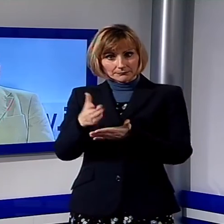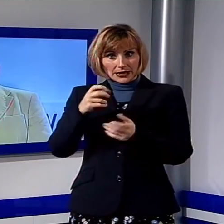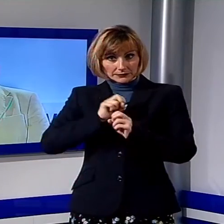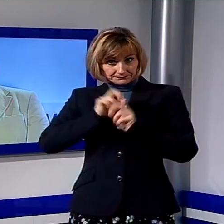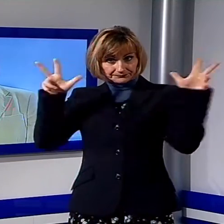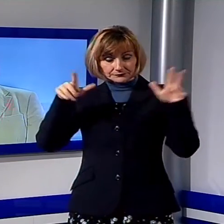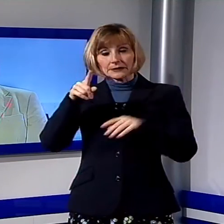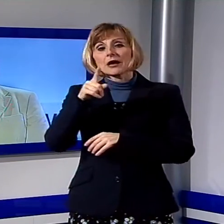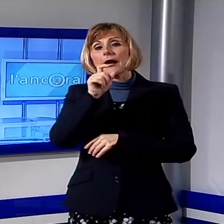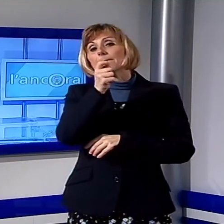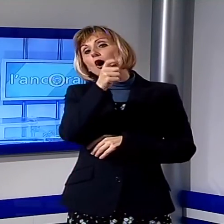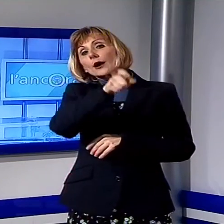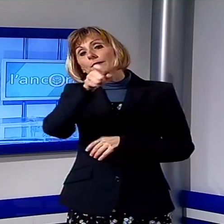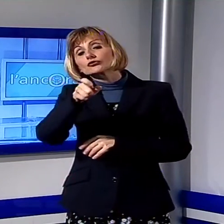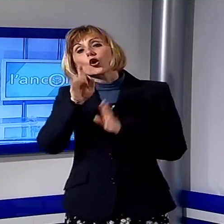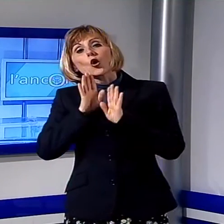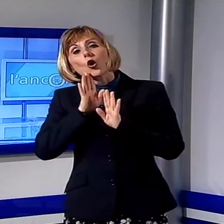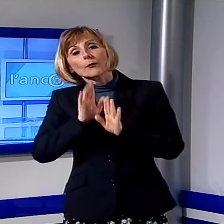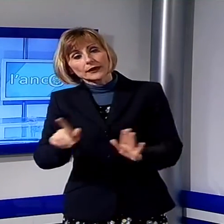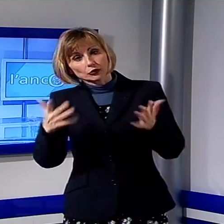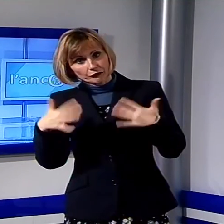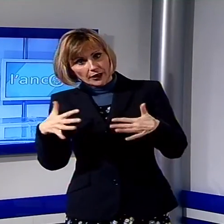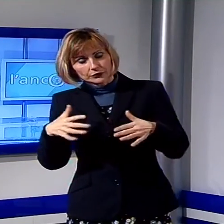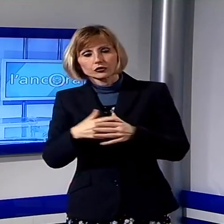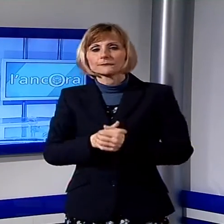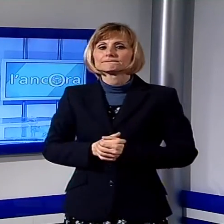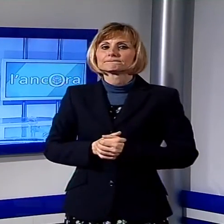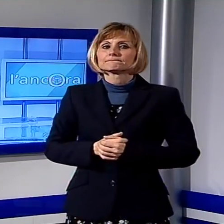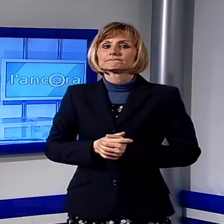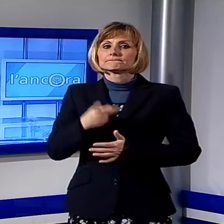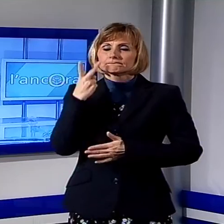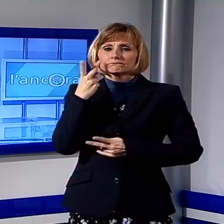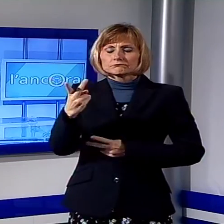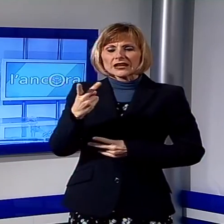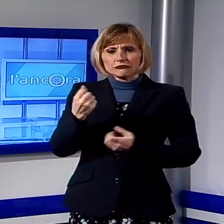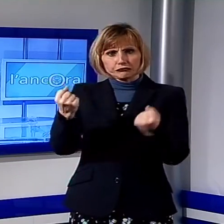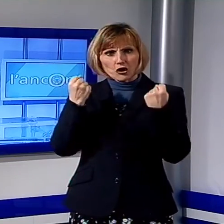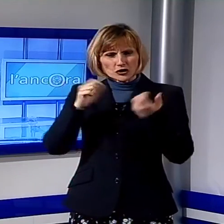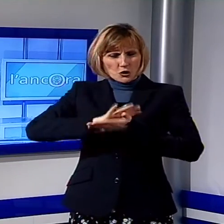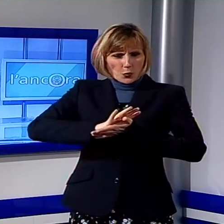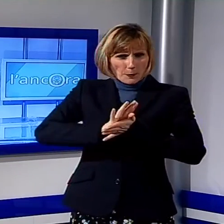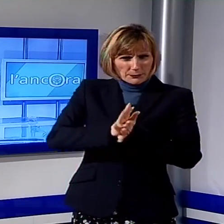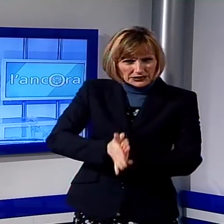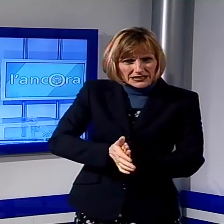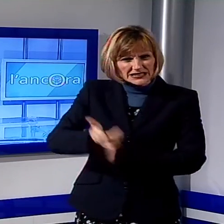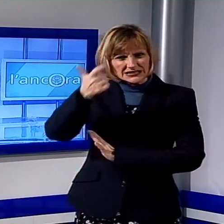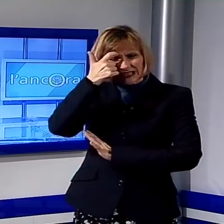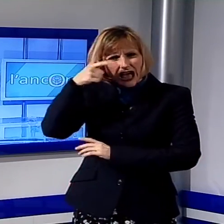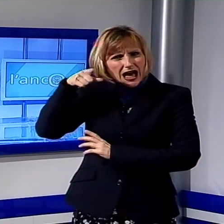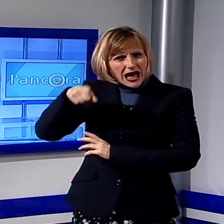hanno commentato. Eppure interessa a molti perché svela la forza oppressiva esercitata dallo Stato sul contribuimento